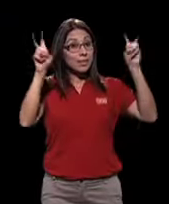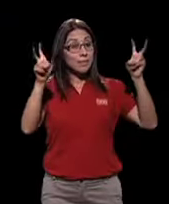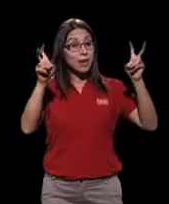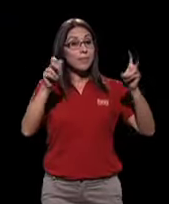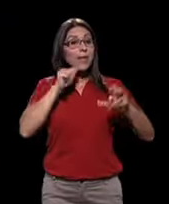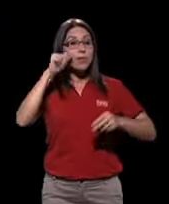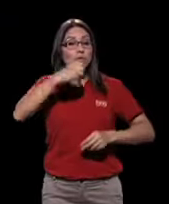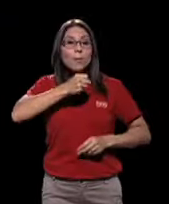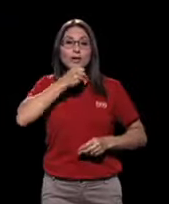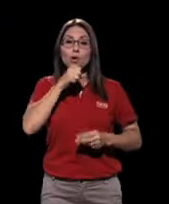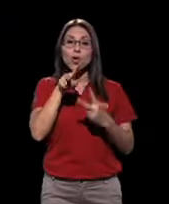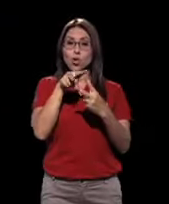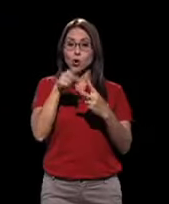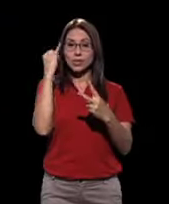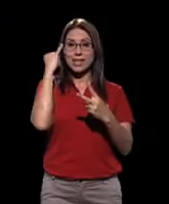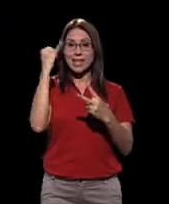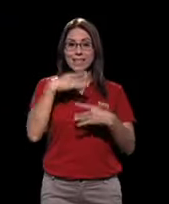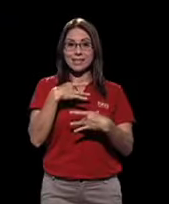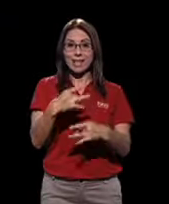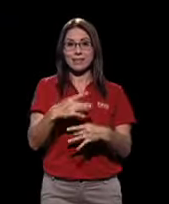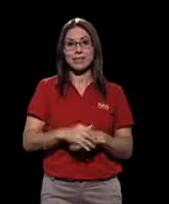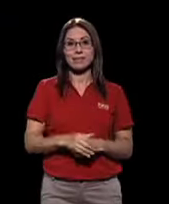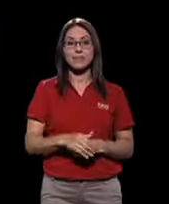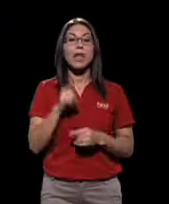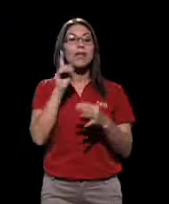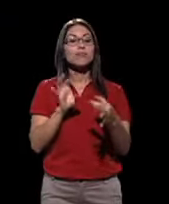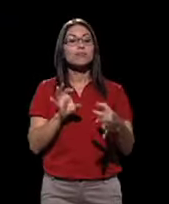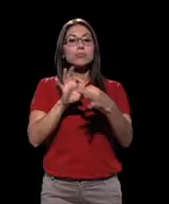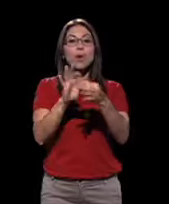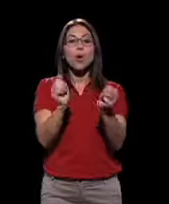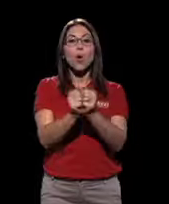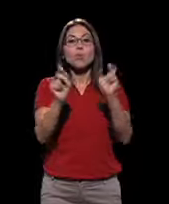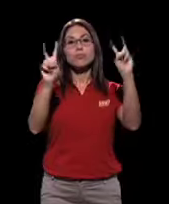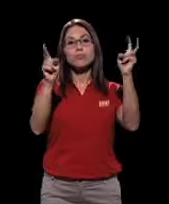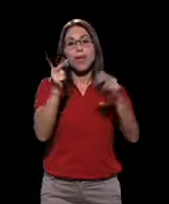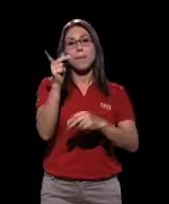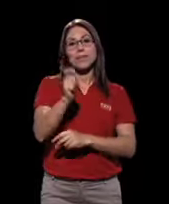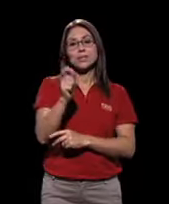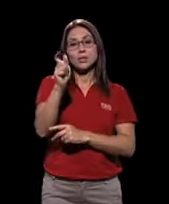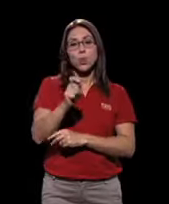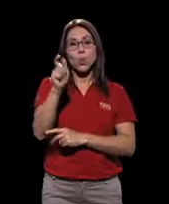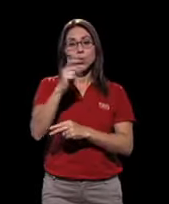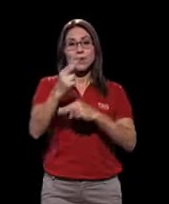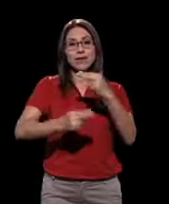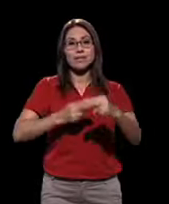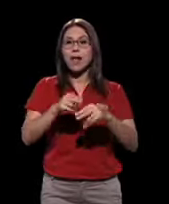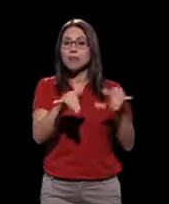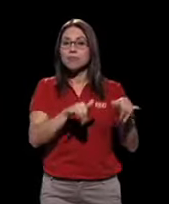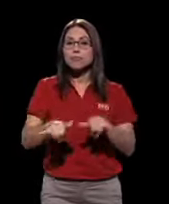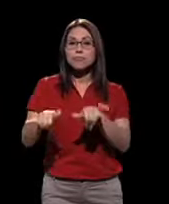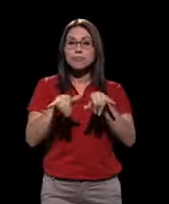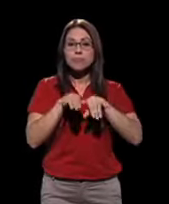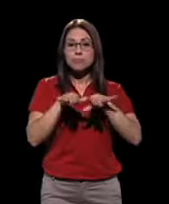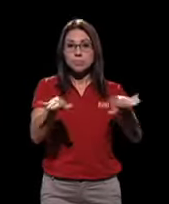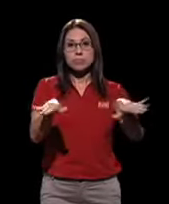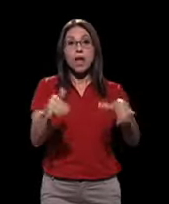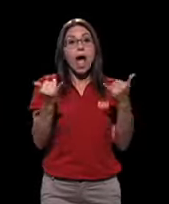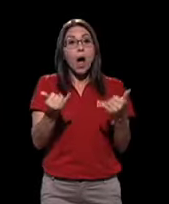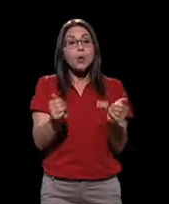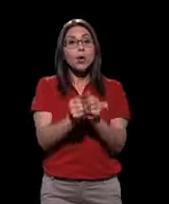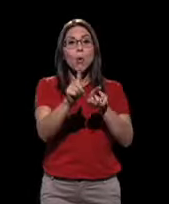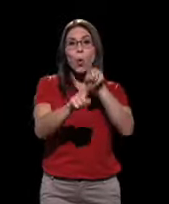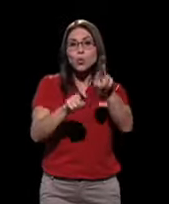iniciativas interesantes que tienen que ver con la pensión universal. Estamos con las consultas. Hay una